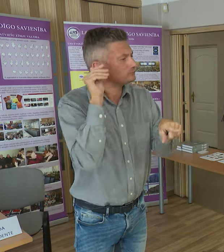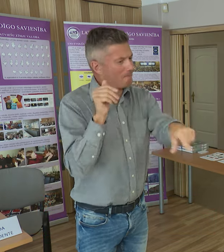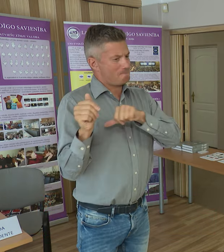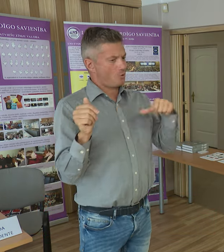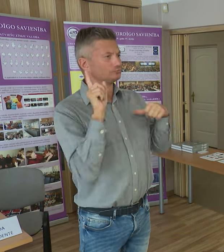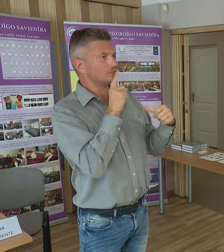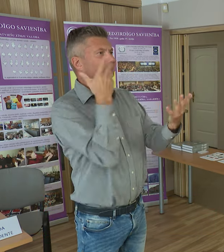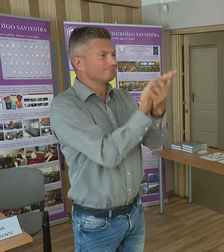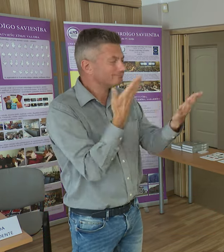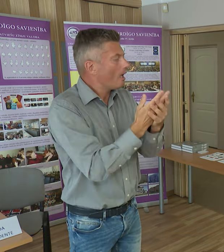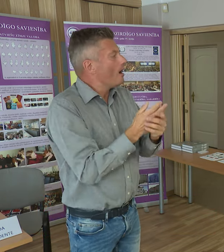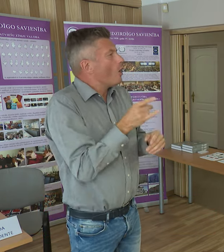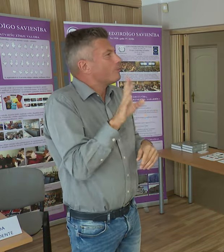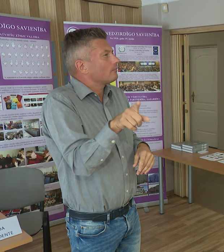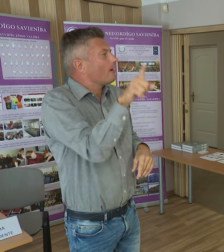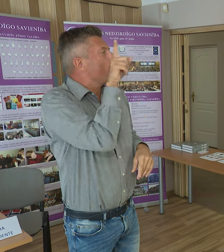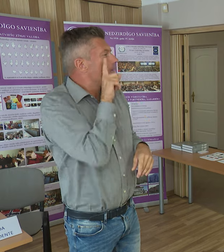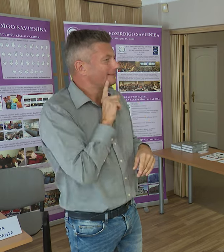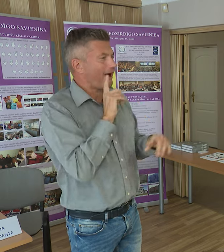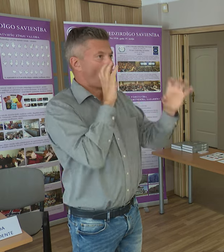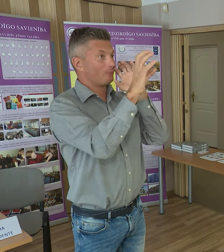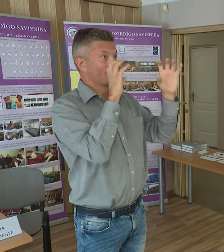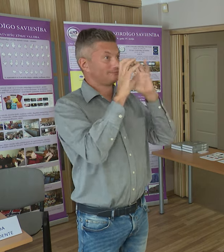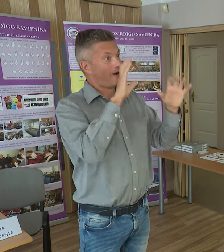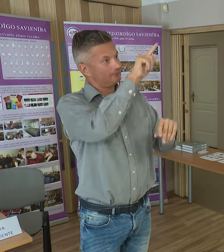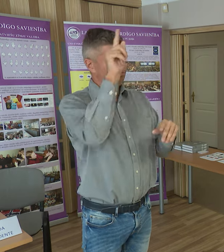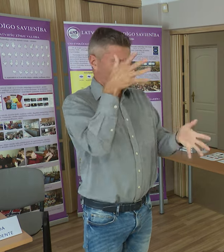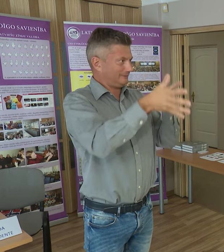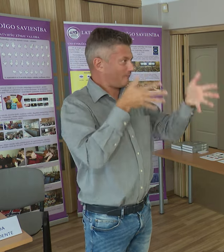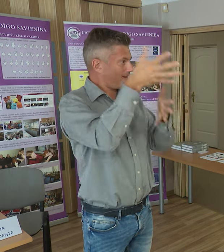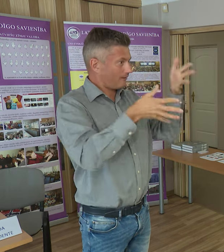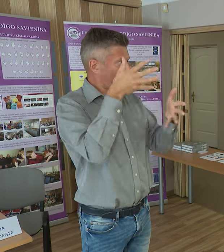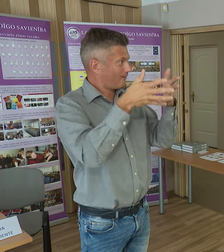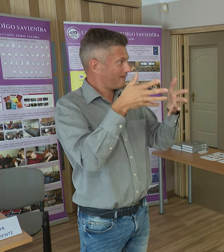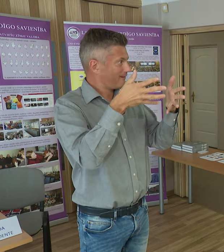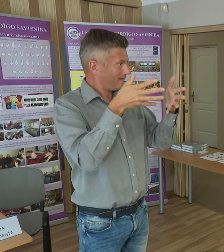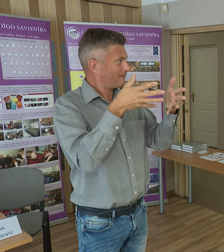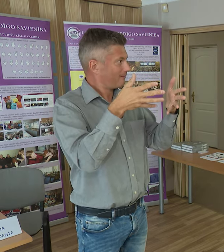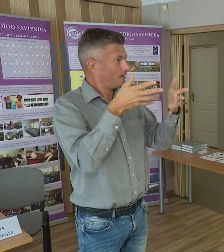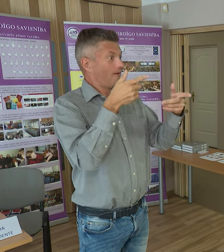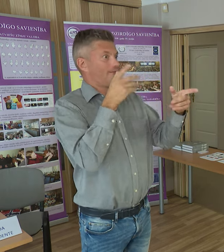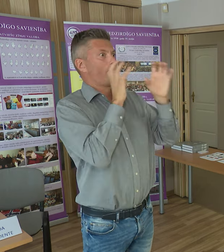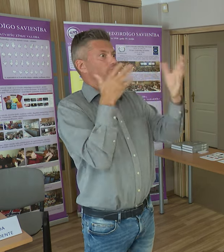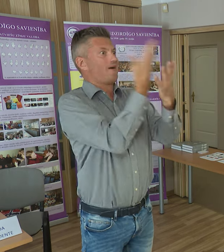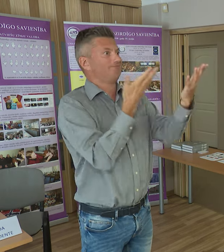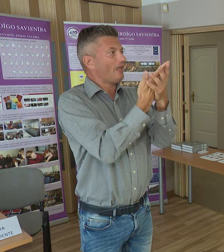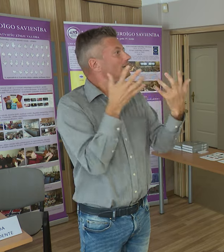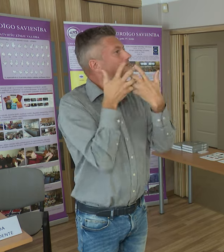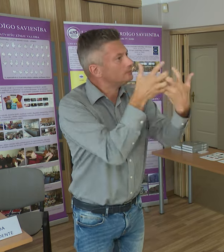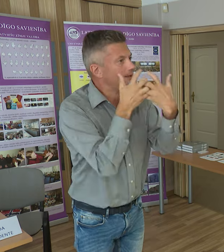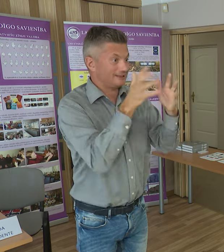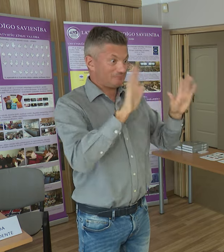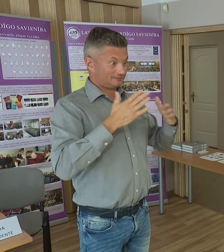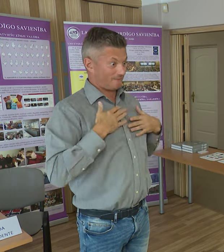pietiekoši neuzklausa tos priekšlikumus un tās ērtības, ko varētu saņemt nedzirdīgi